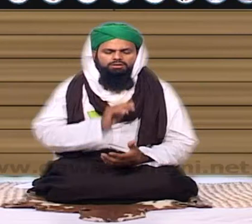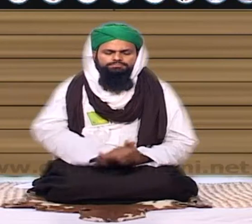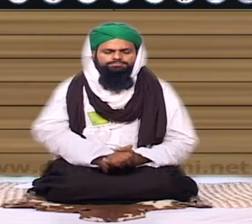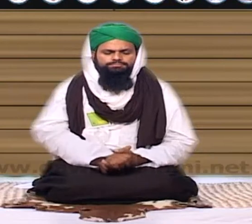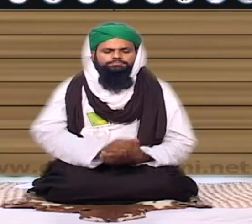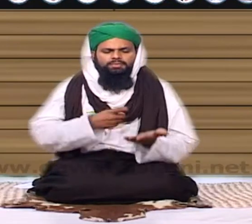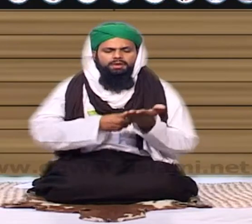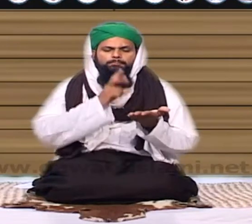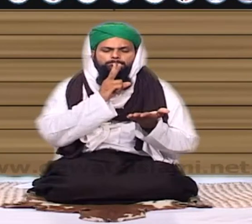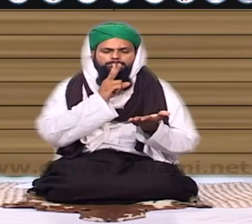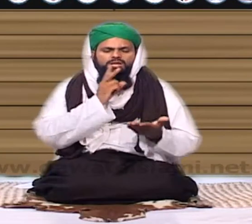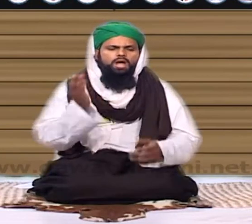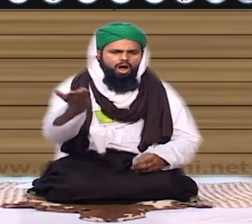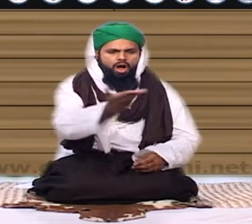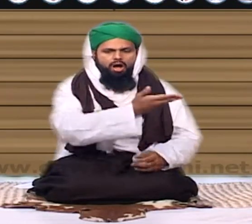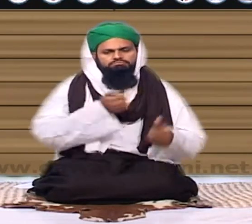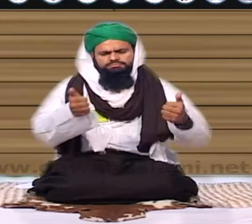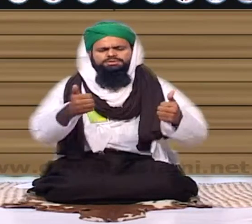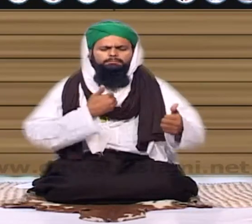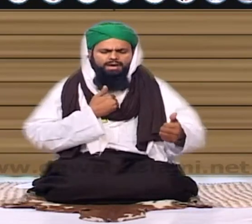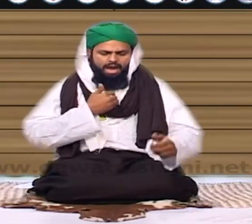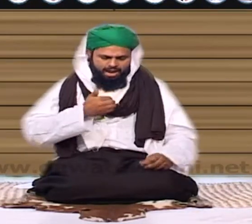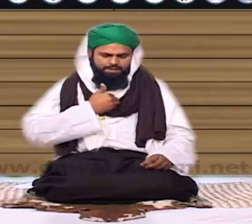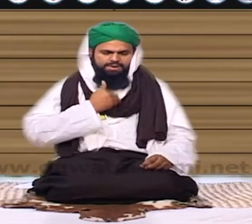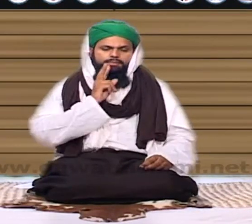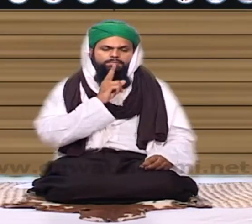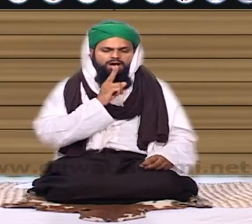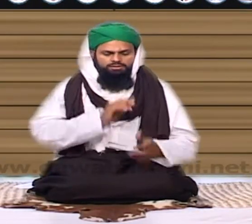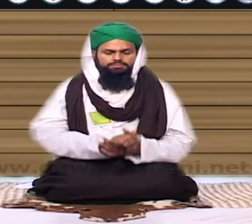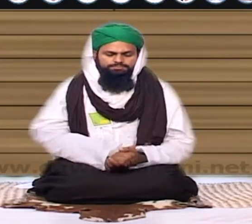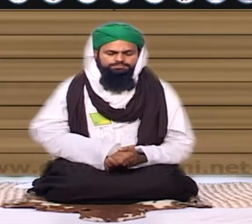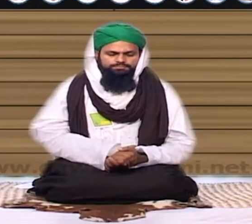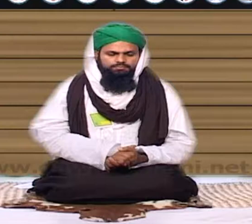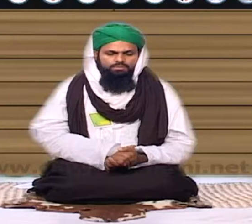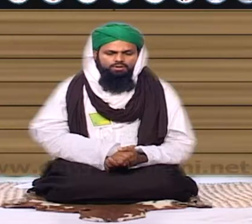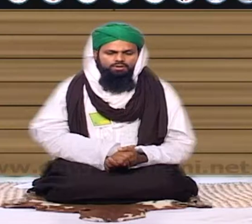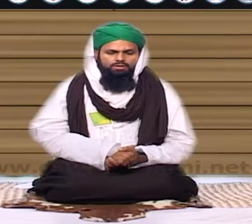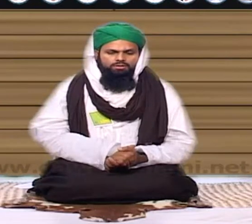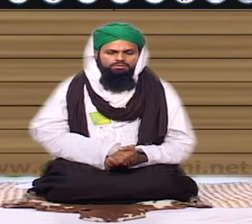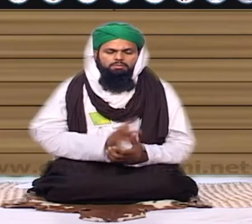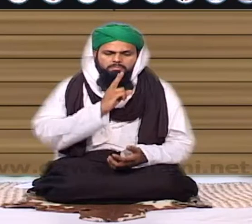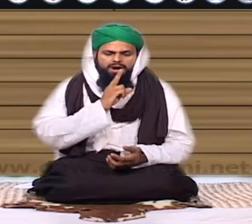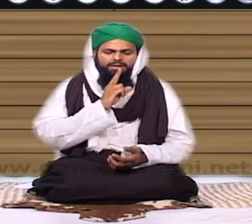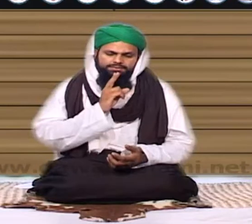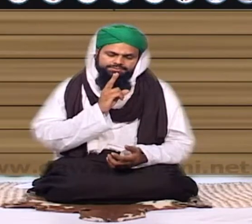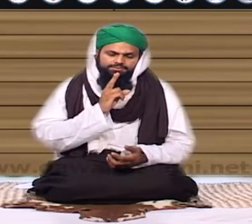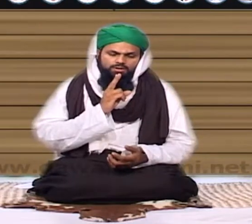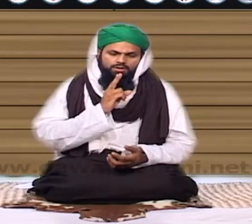اس کی دلیل میں یوں دوں اب مثال کے طور پر آپ تو اچھے لوگ ہیں میں اپنے آپ کو ہشیار سمجھتا ہوں چلیئے اس کی